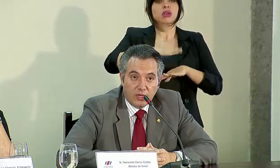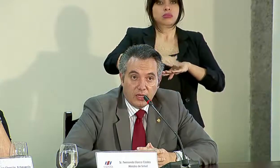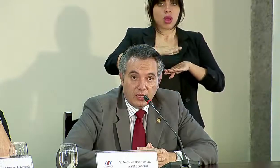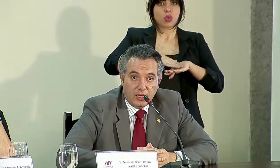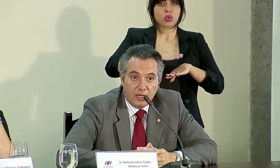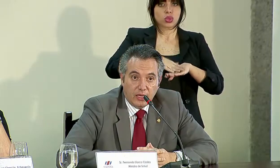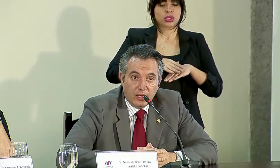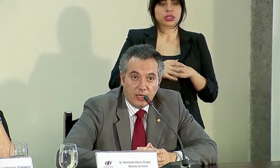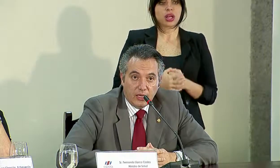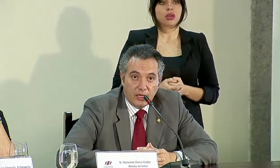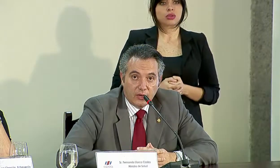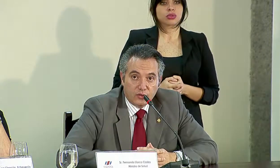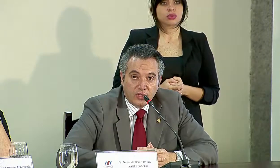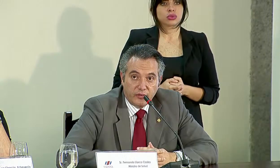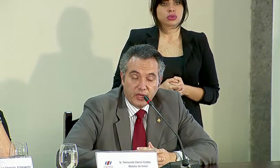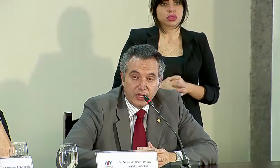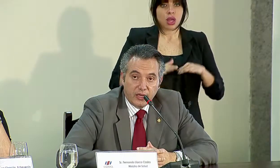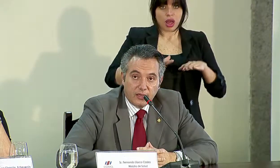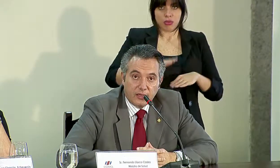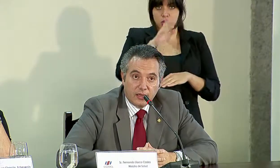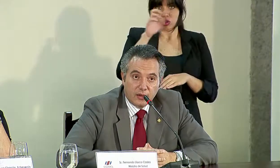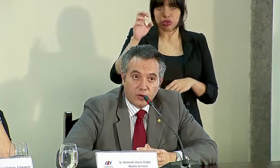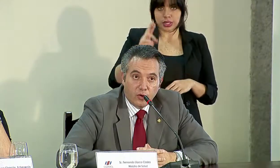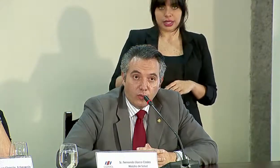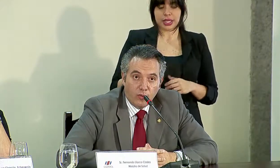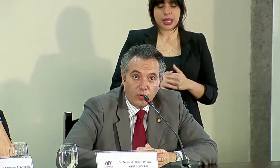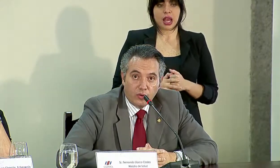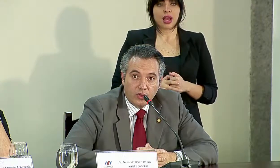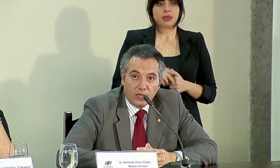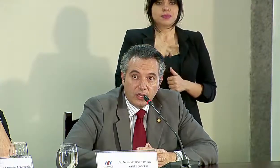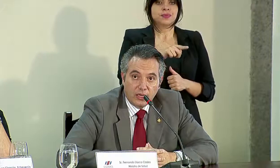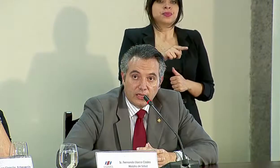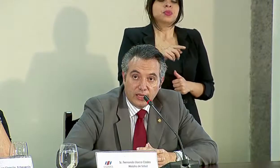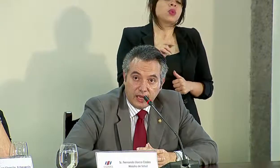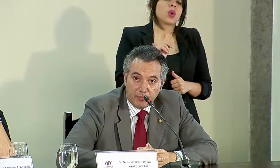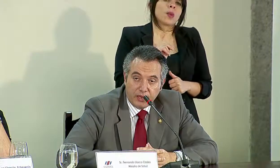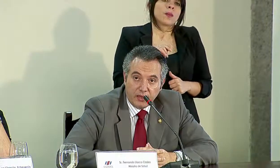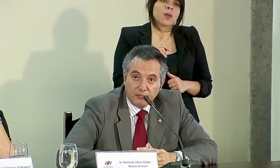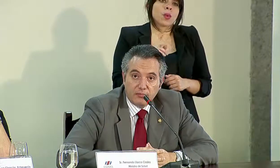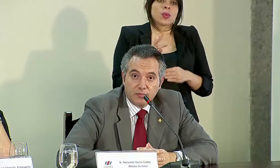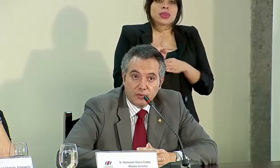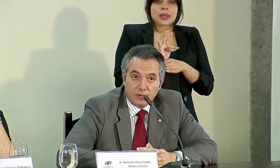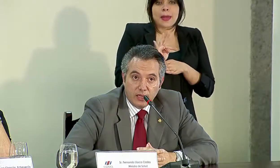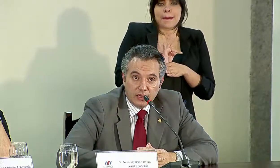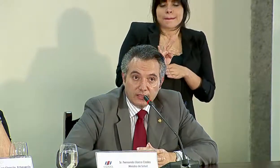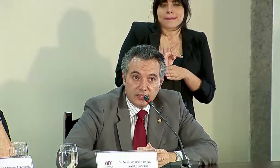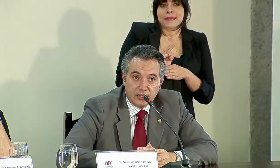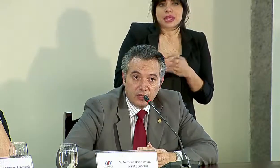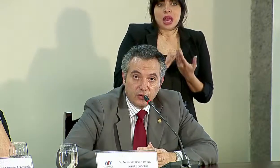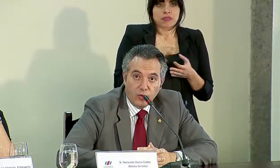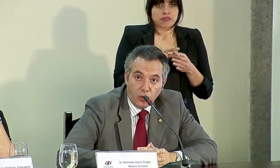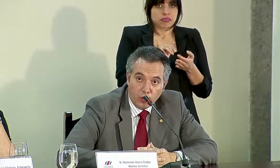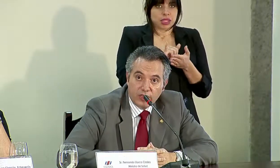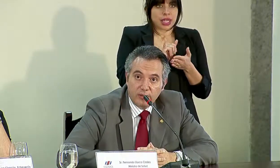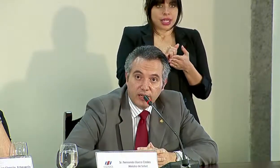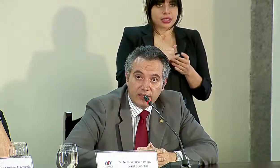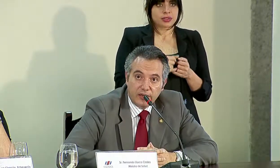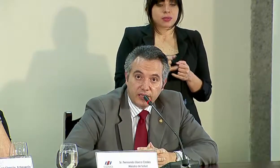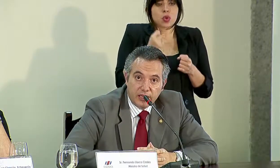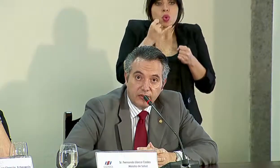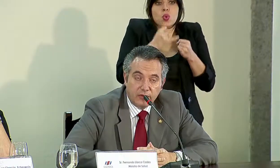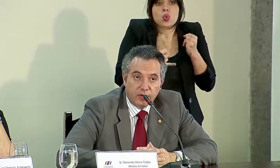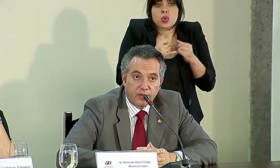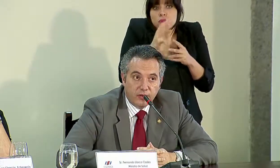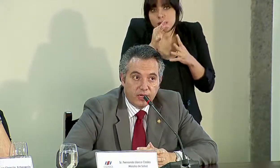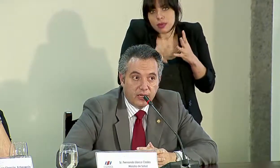en Costa Rica como terapia, en este sentido, última